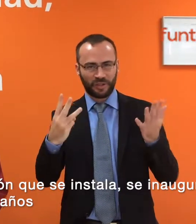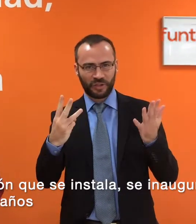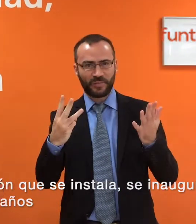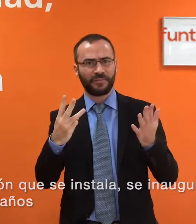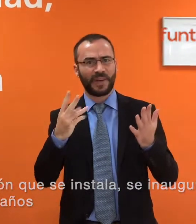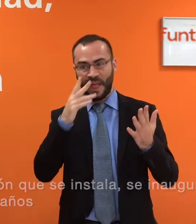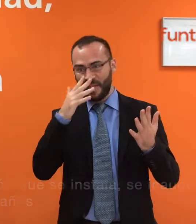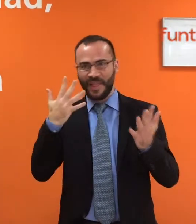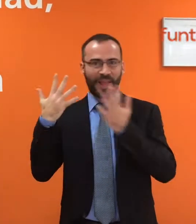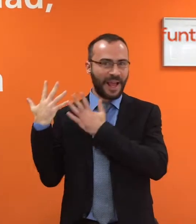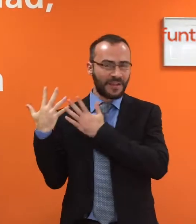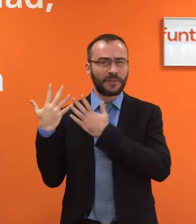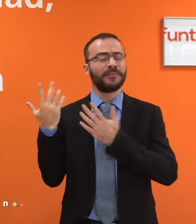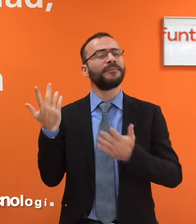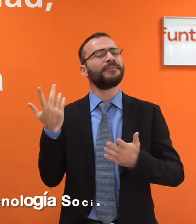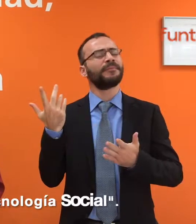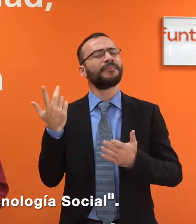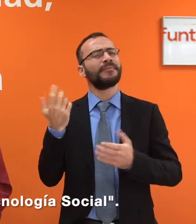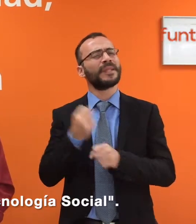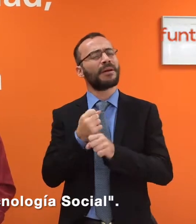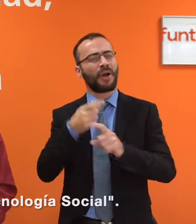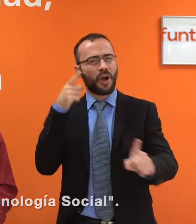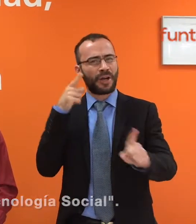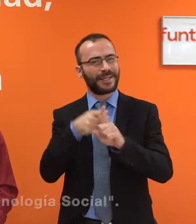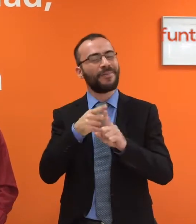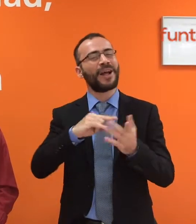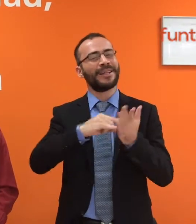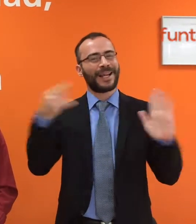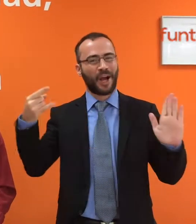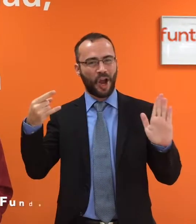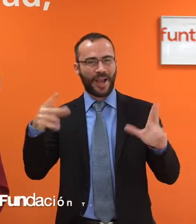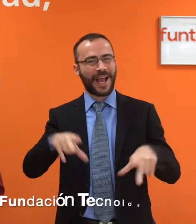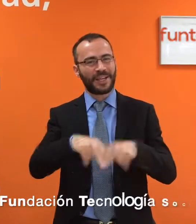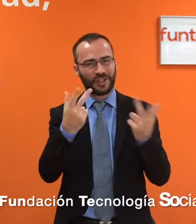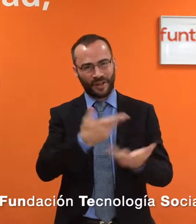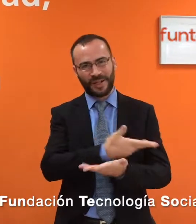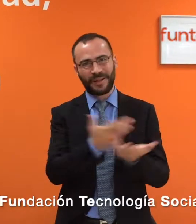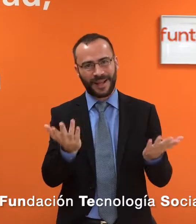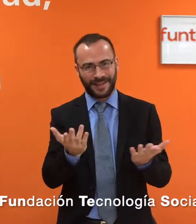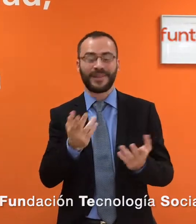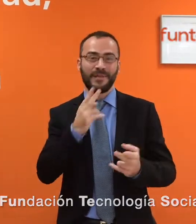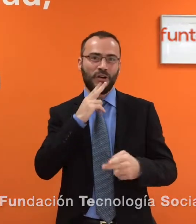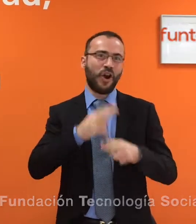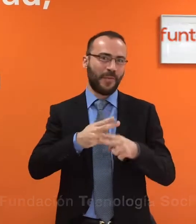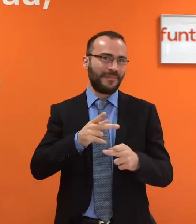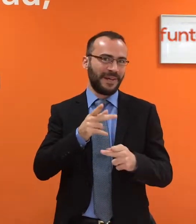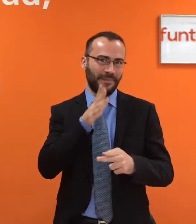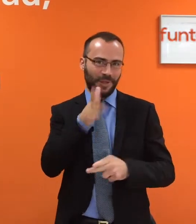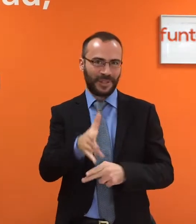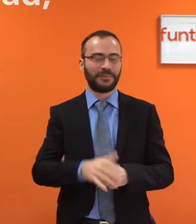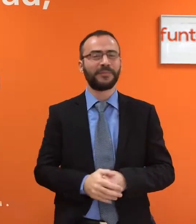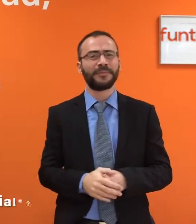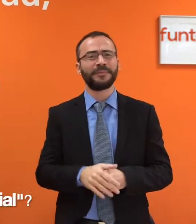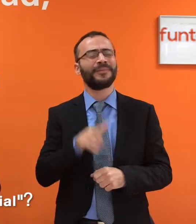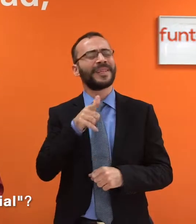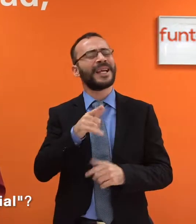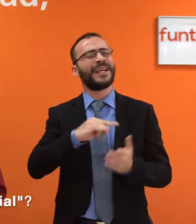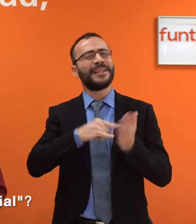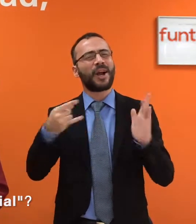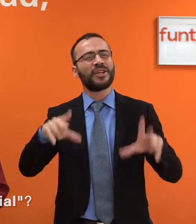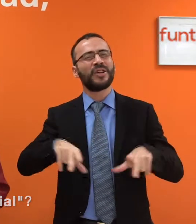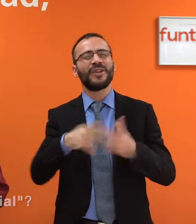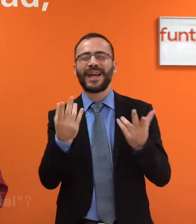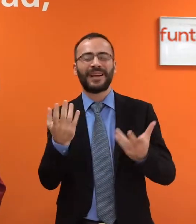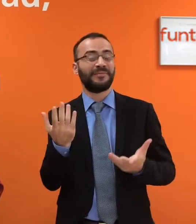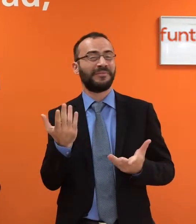años, y que se dedica a la tecnología social. Fundeso viene de ahí, Fundación Tecnología Social. ¿Qué es tecnología social?